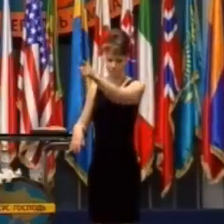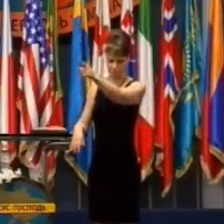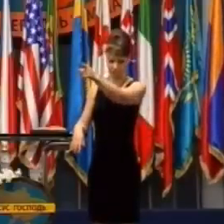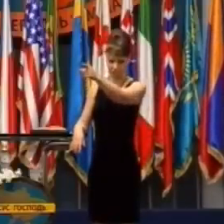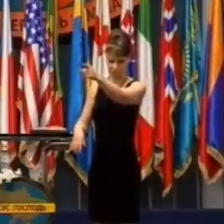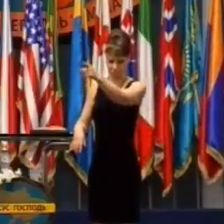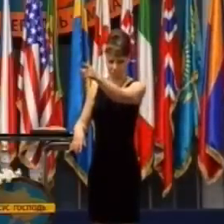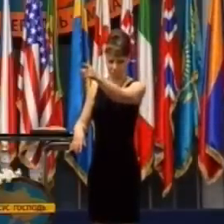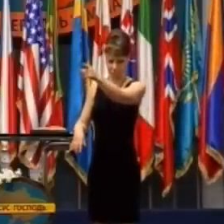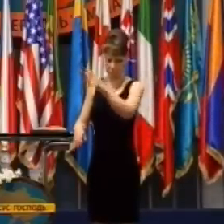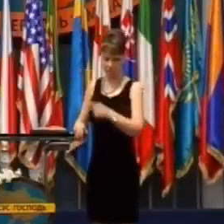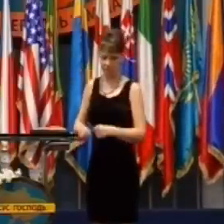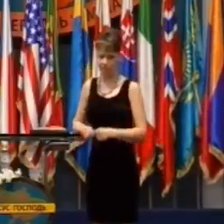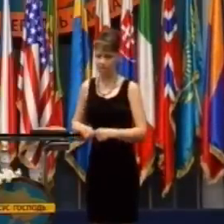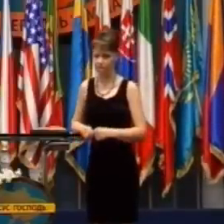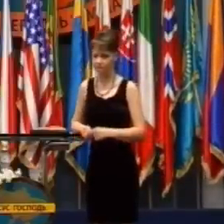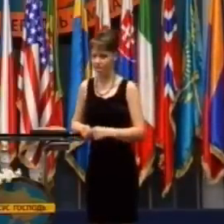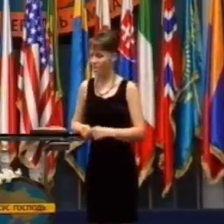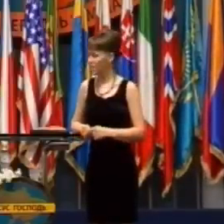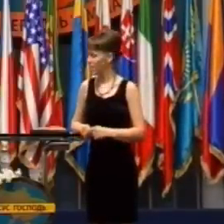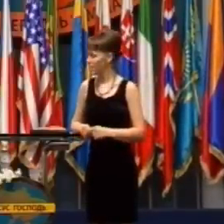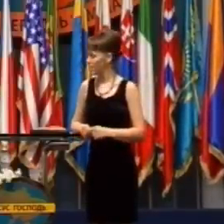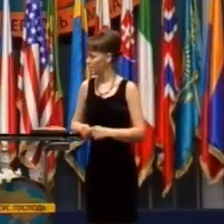pozerala sa na to tornádo,